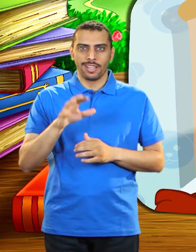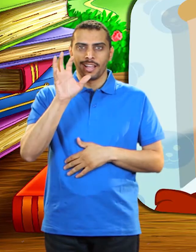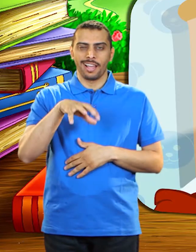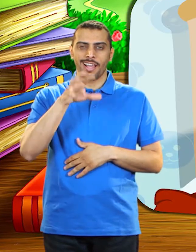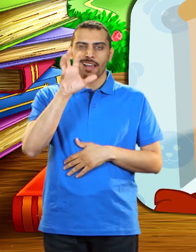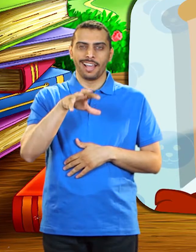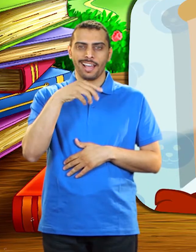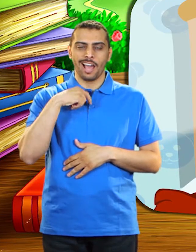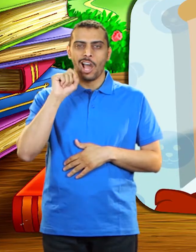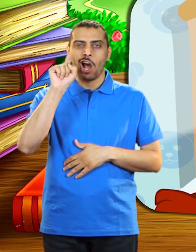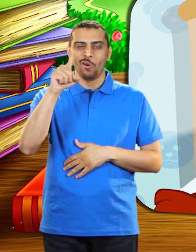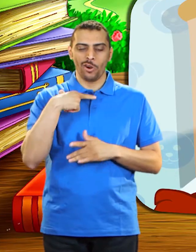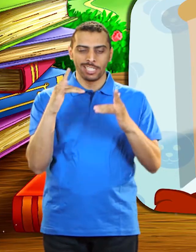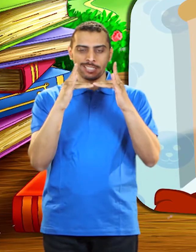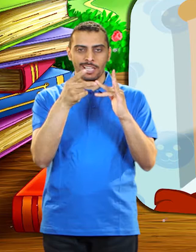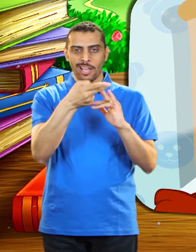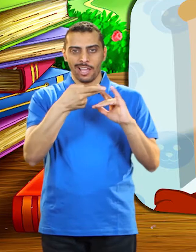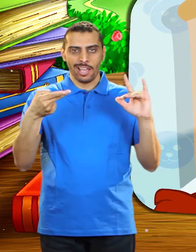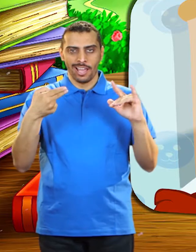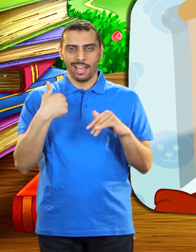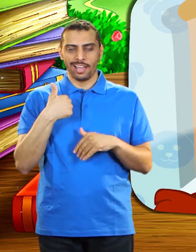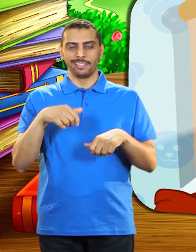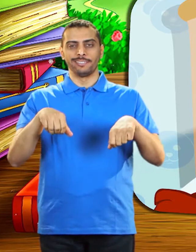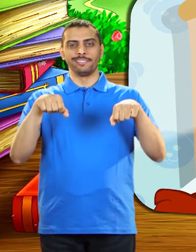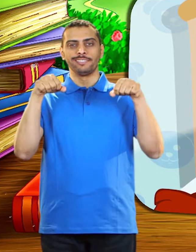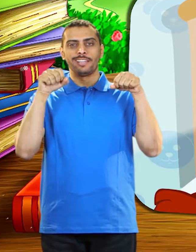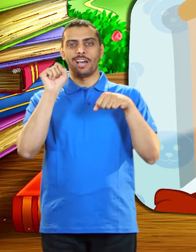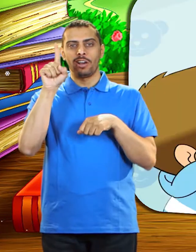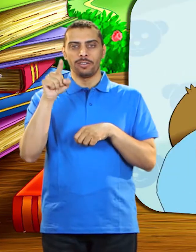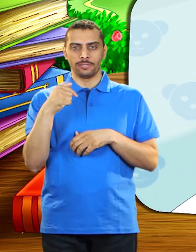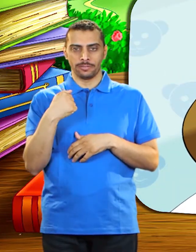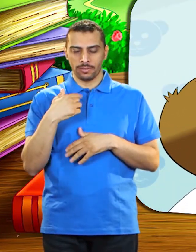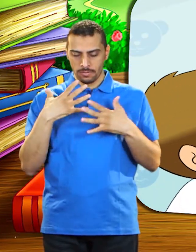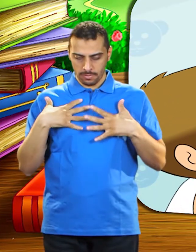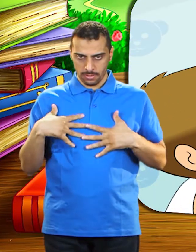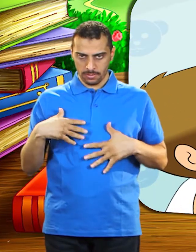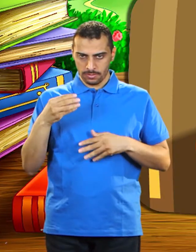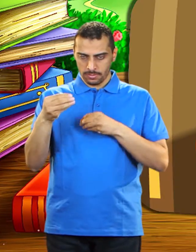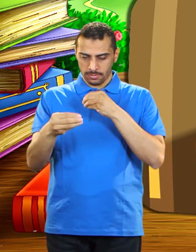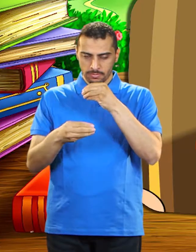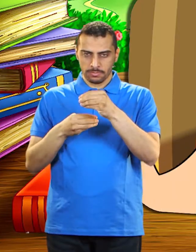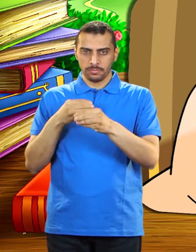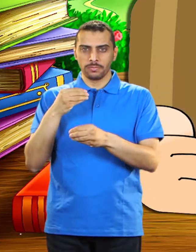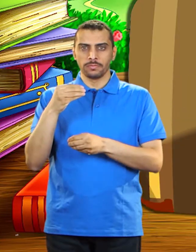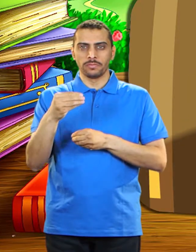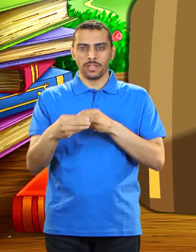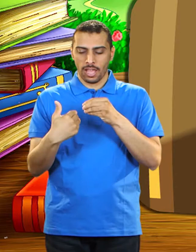لقد سبقتك إلى النوم يا عمر سأقوم بتغيير ملابسي وأنام أنا